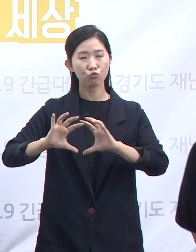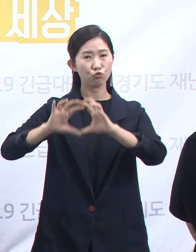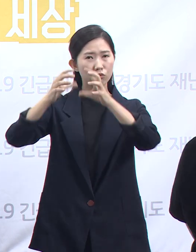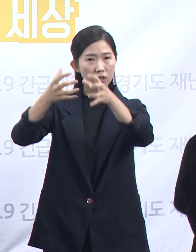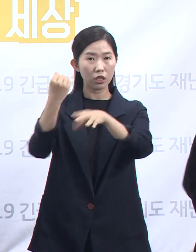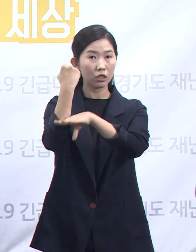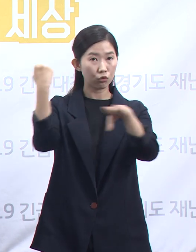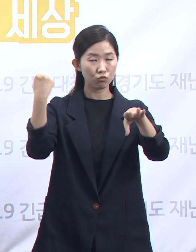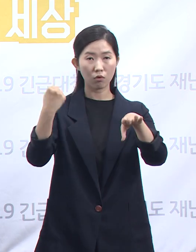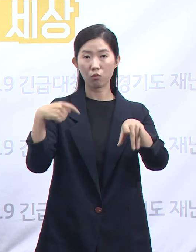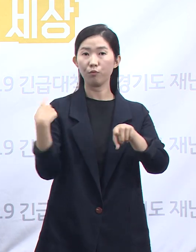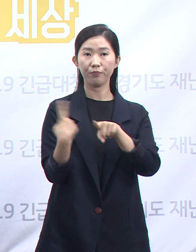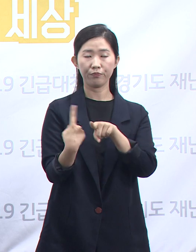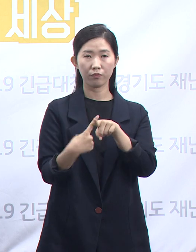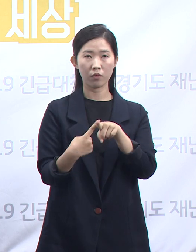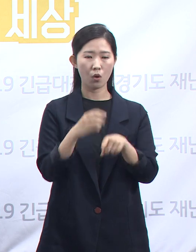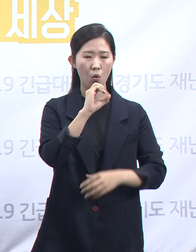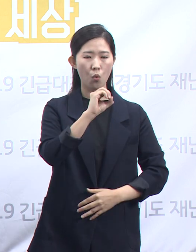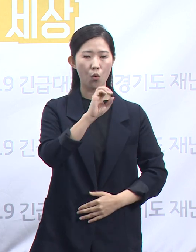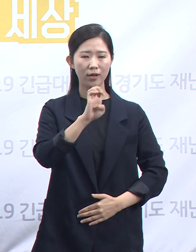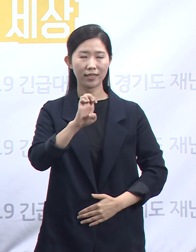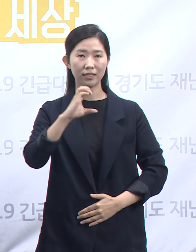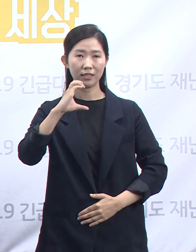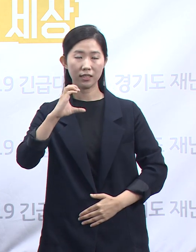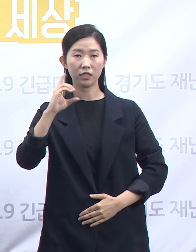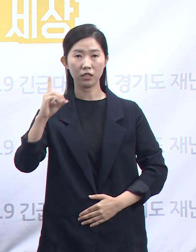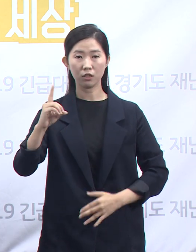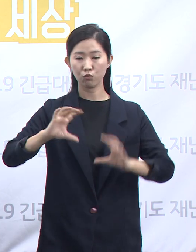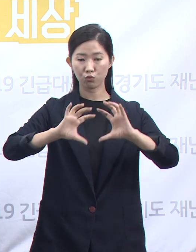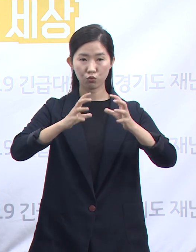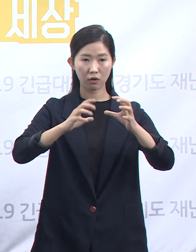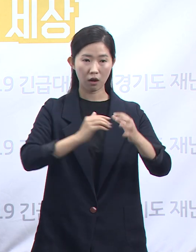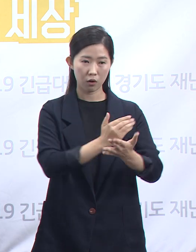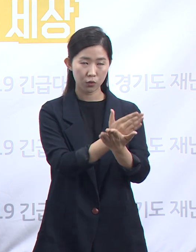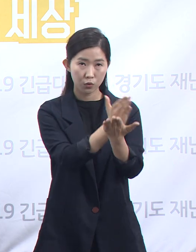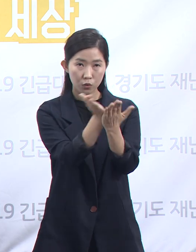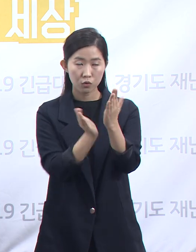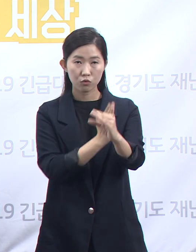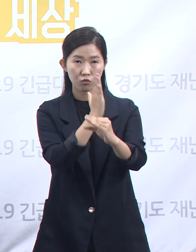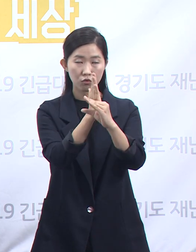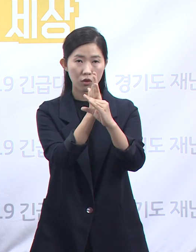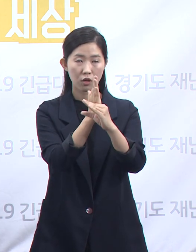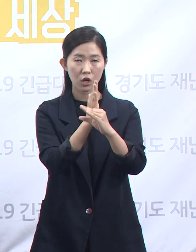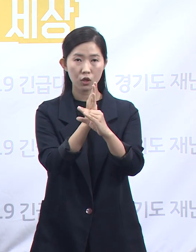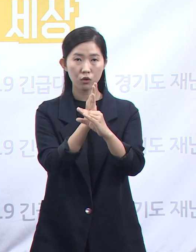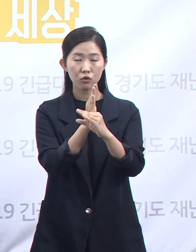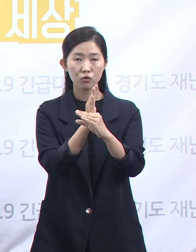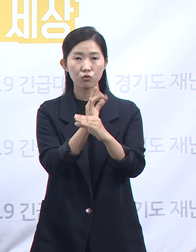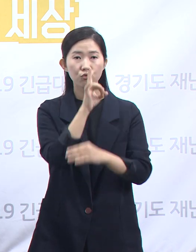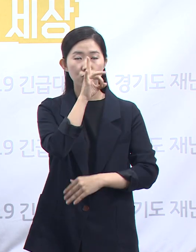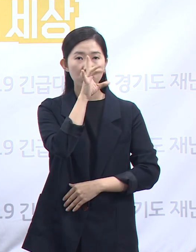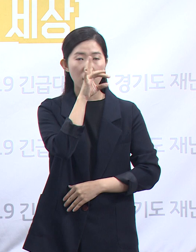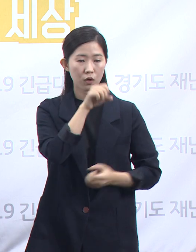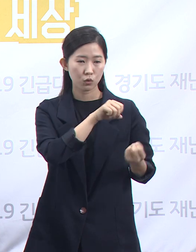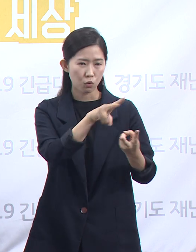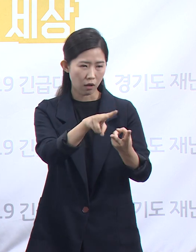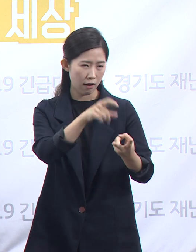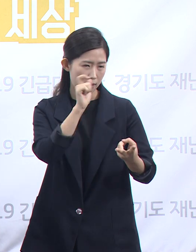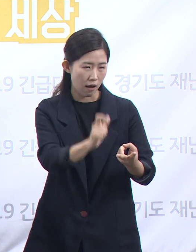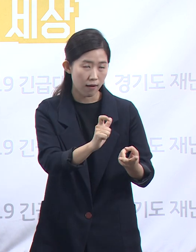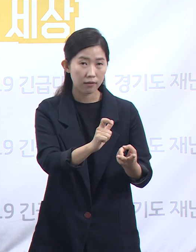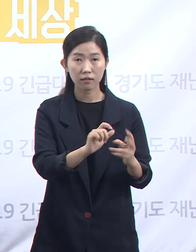OECD 국가 중에 중앙조달을 강제하는 나라는 우리 한국과